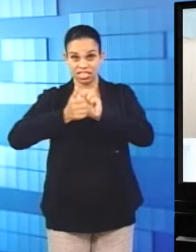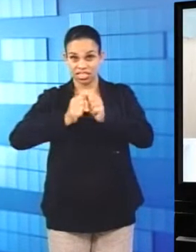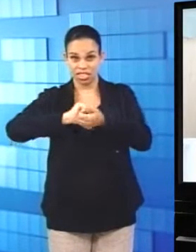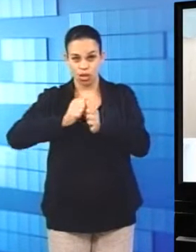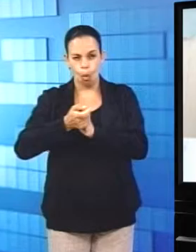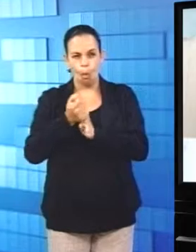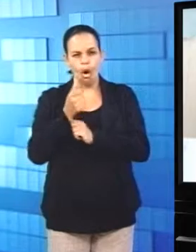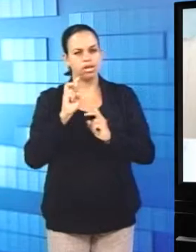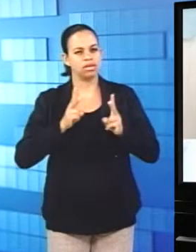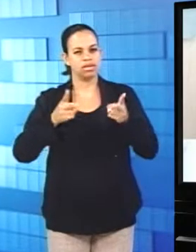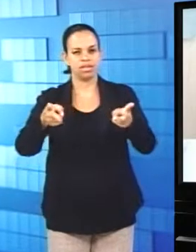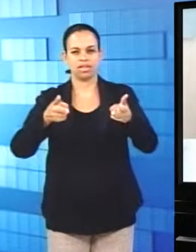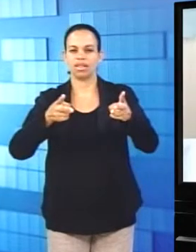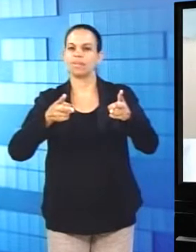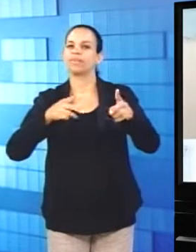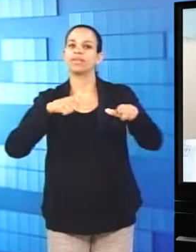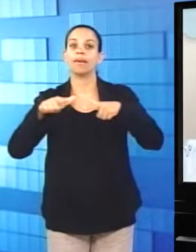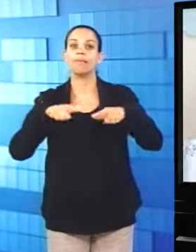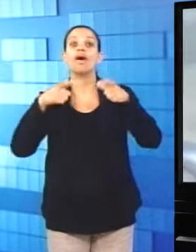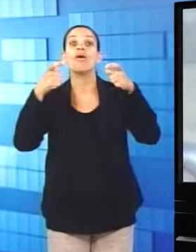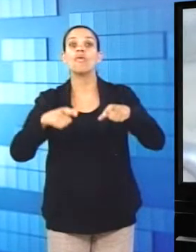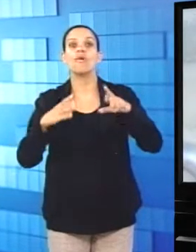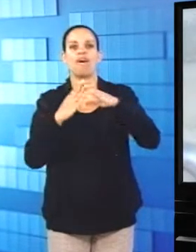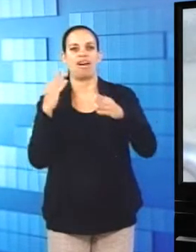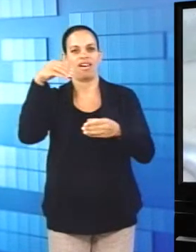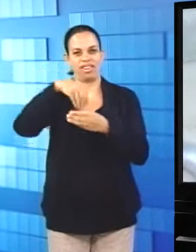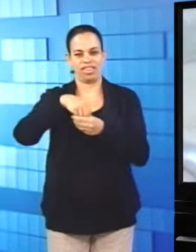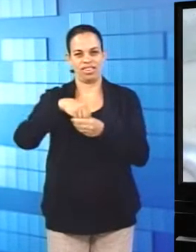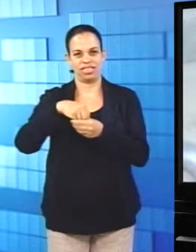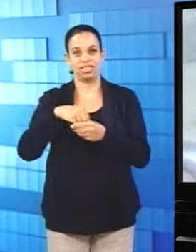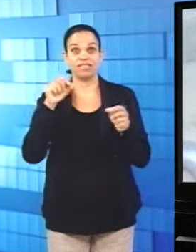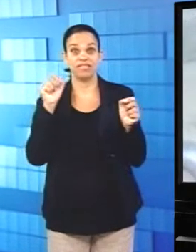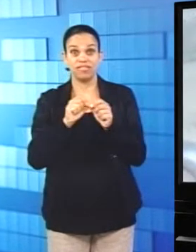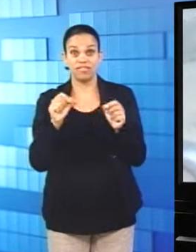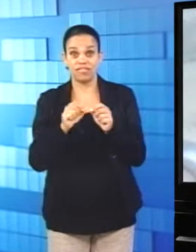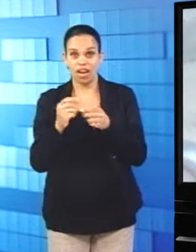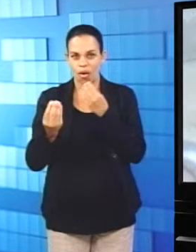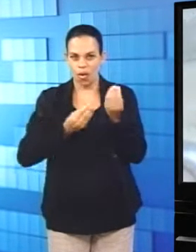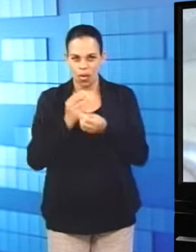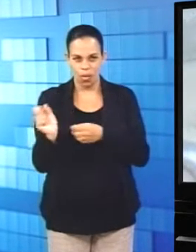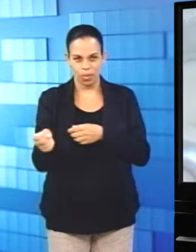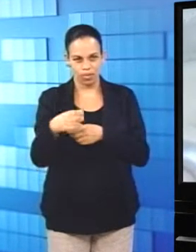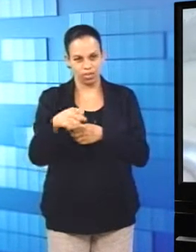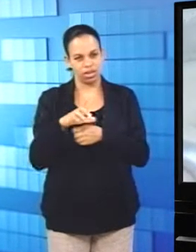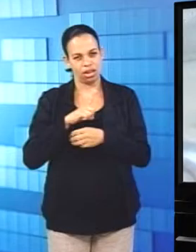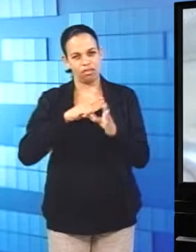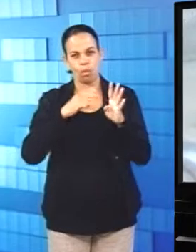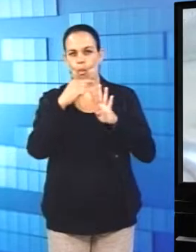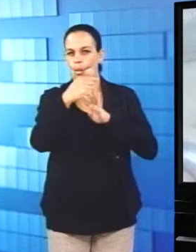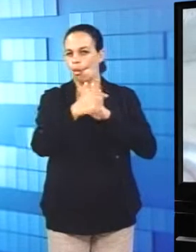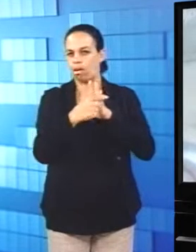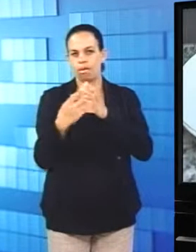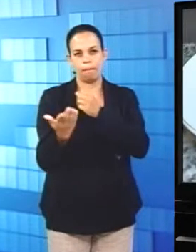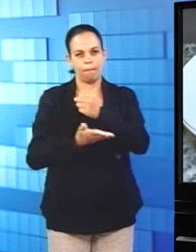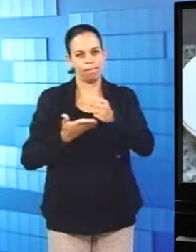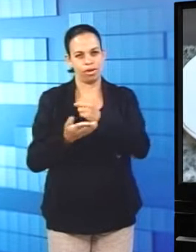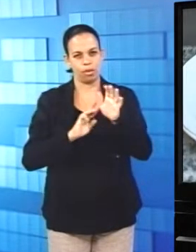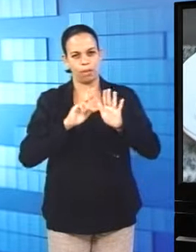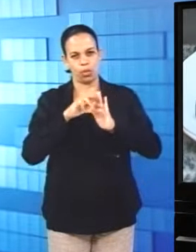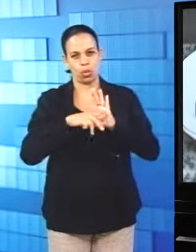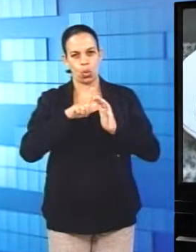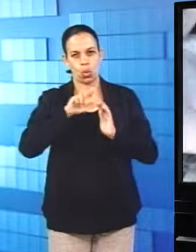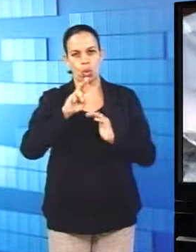sempre trabalham assim, dentro de casa. A produção, mesmo contando com apenas 4 ingredientes básicos,